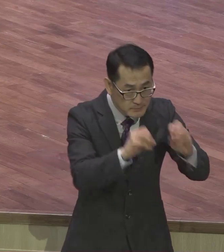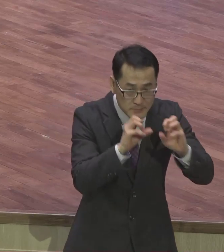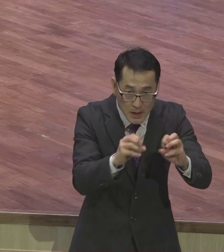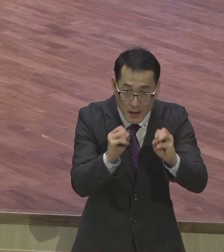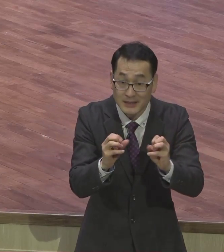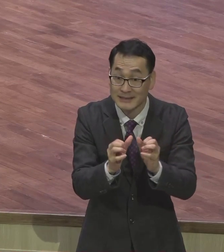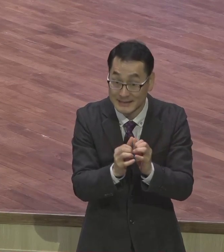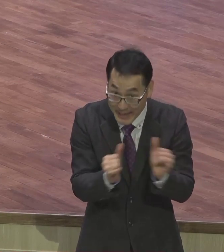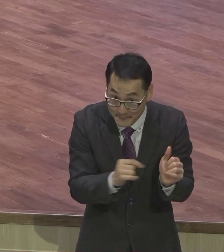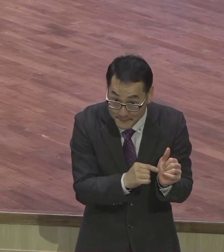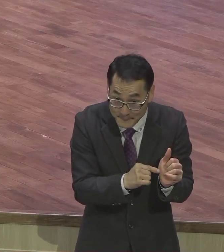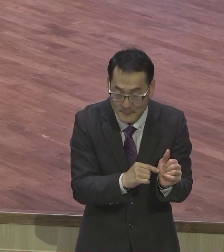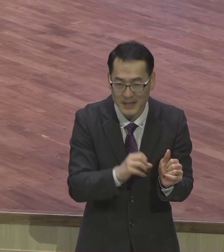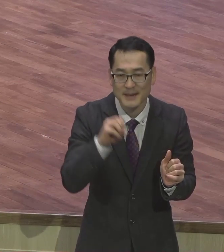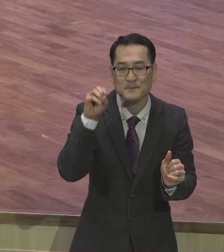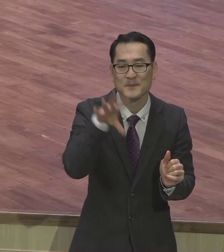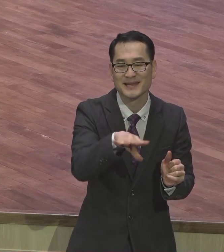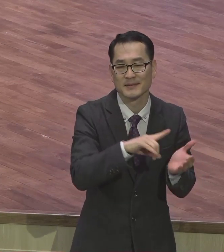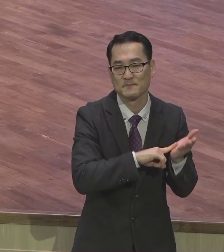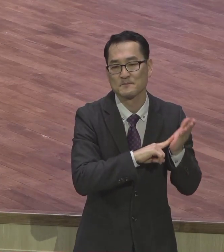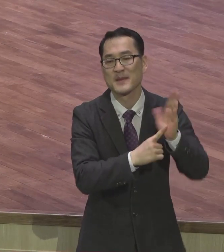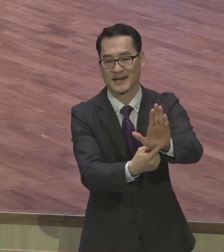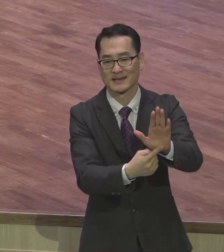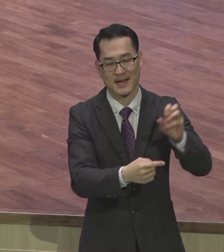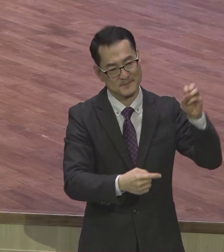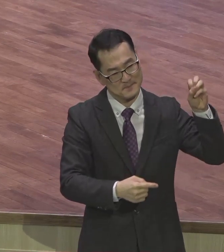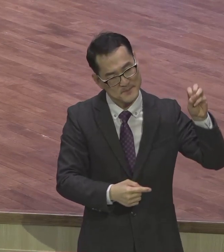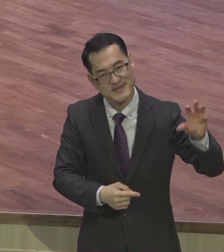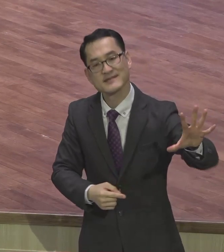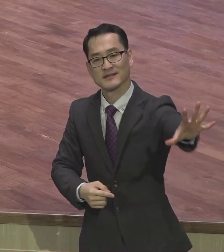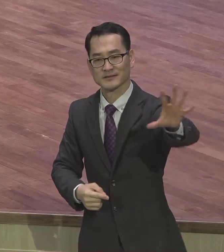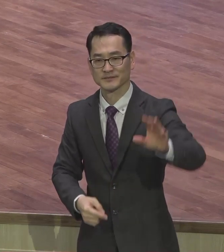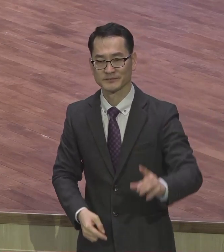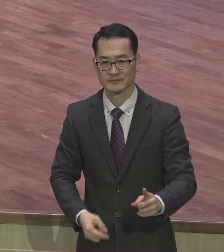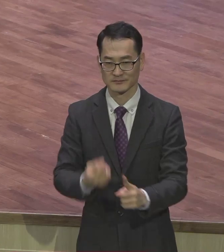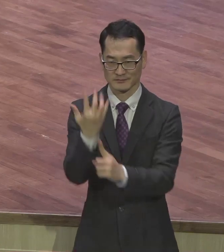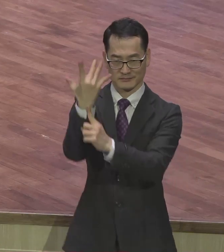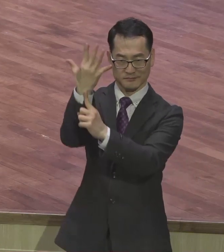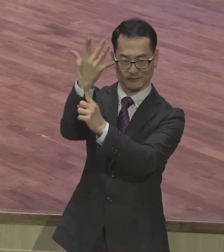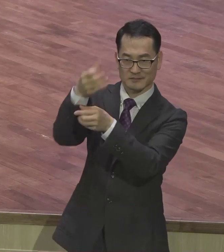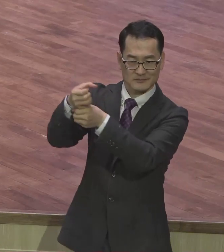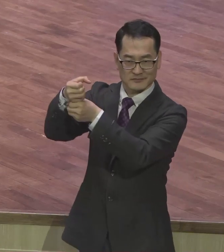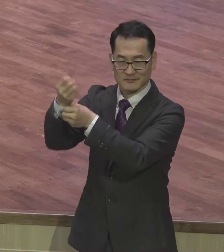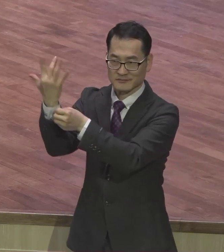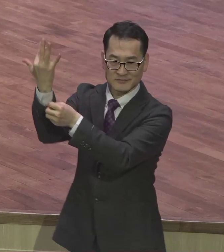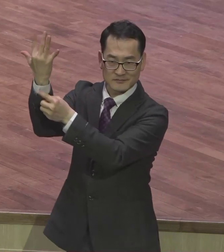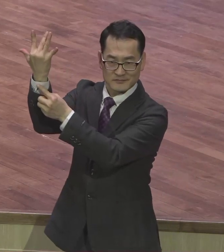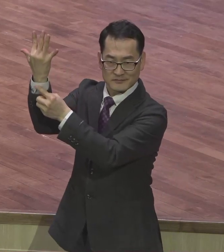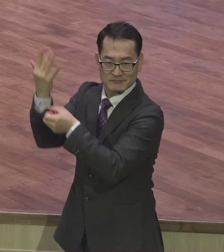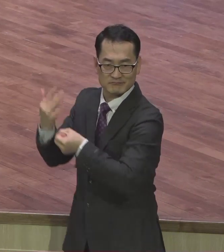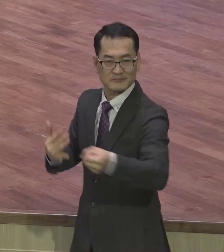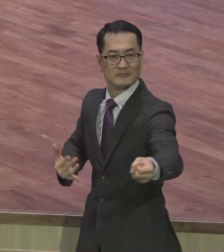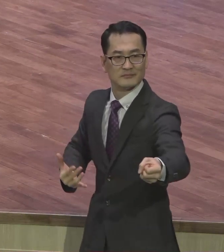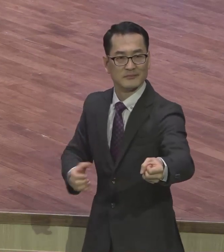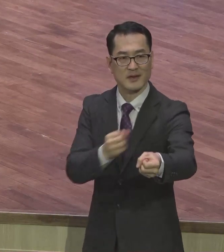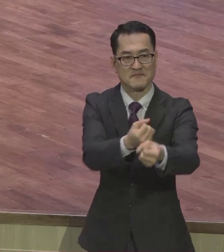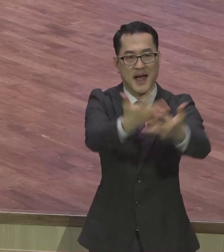밝힌다. 헬라말로 에펙 콘테스 햇불을 꽉 움켜잡고 앞으로 내미는 내미는 동작